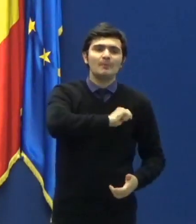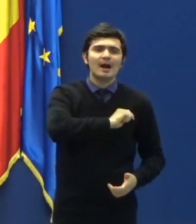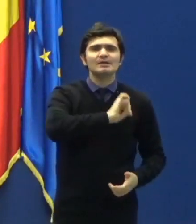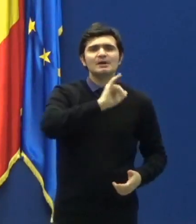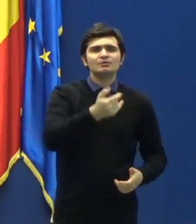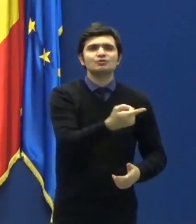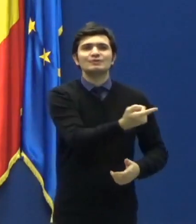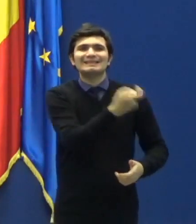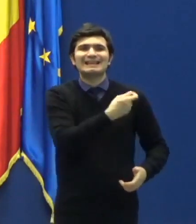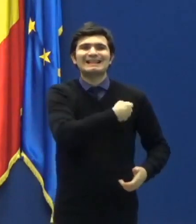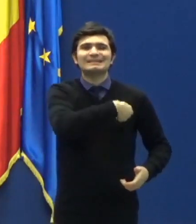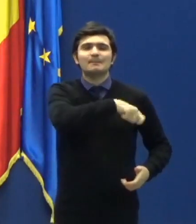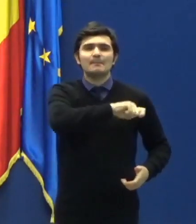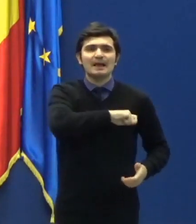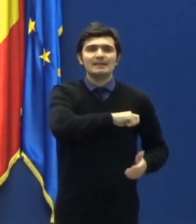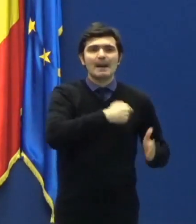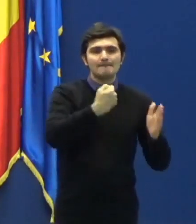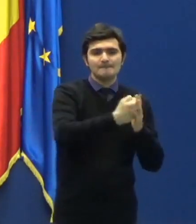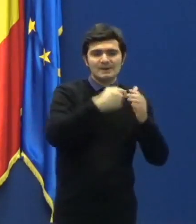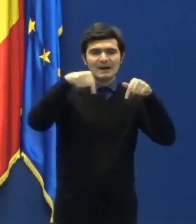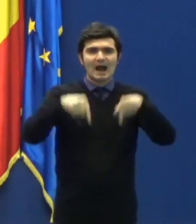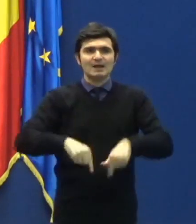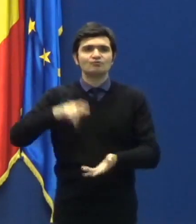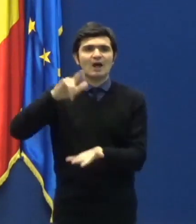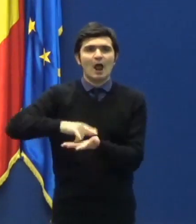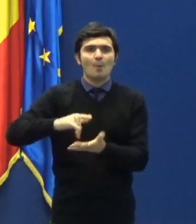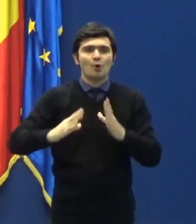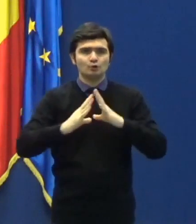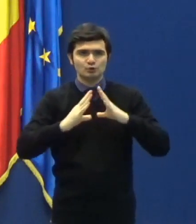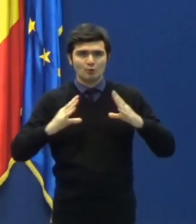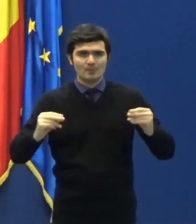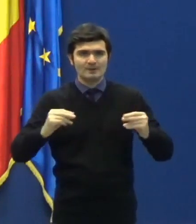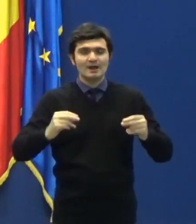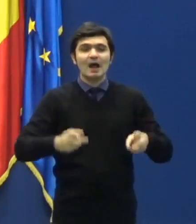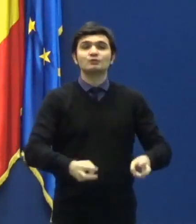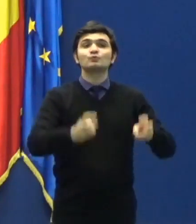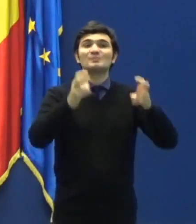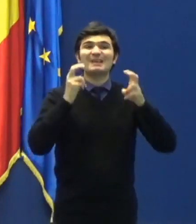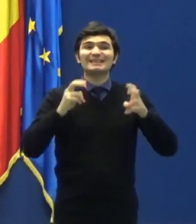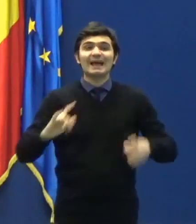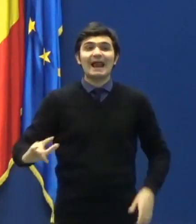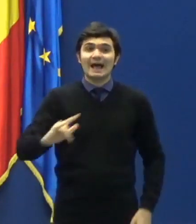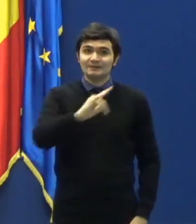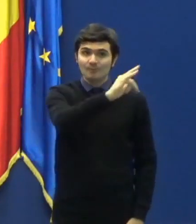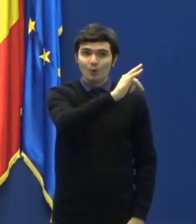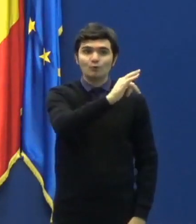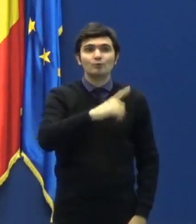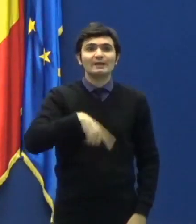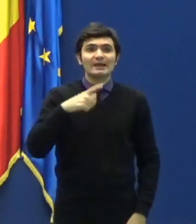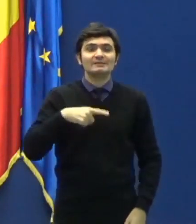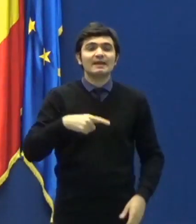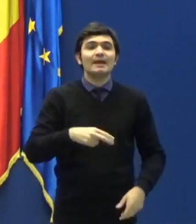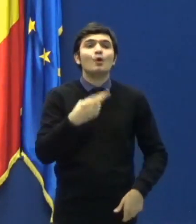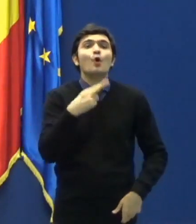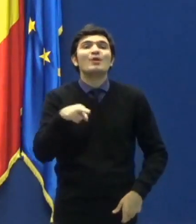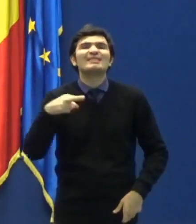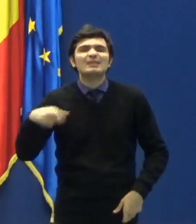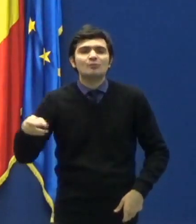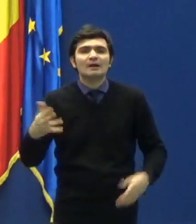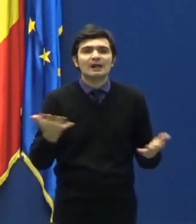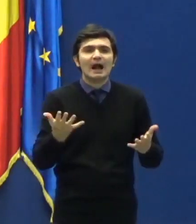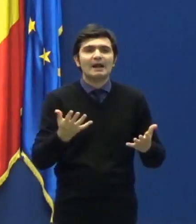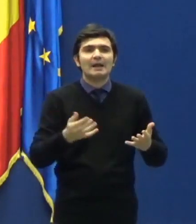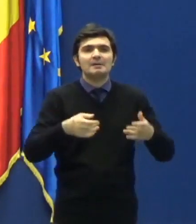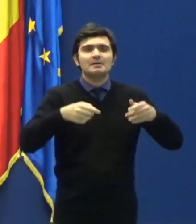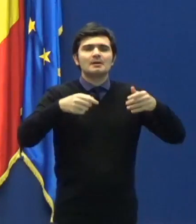Spania către aeroporturile din România. Este continuarea suspendării care expiră